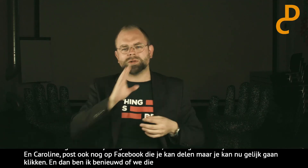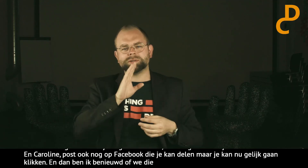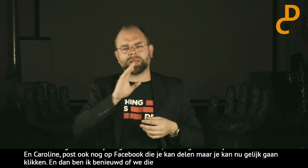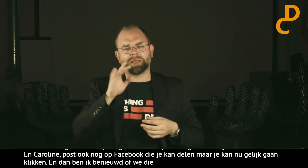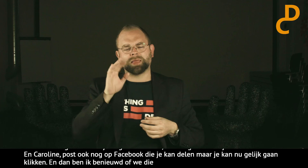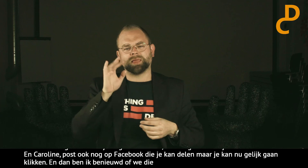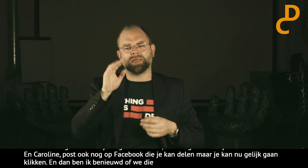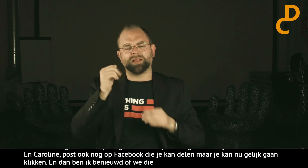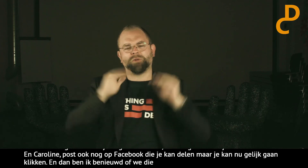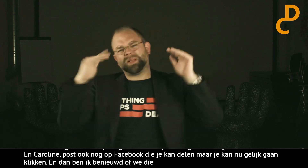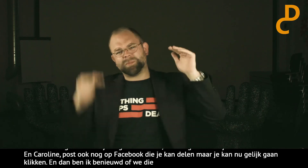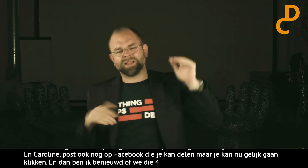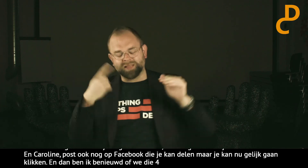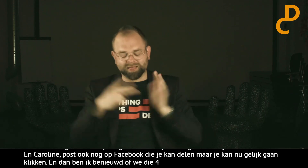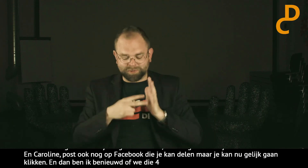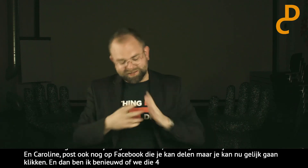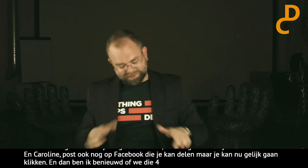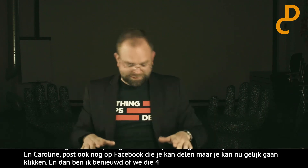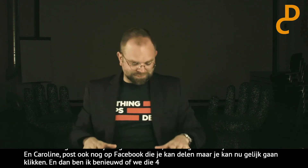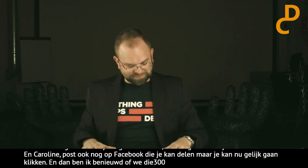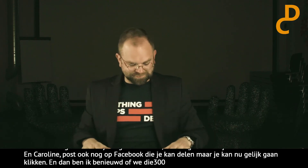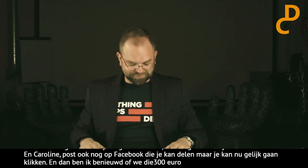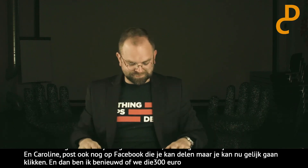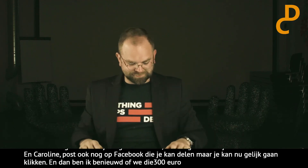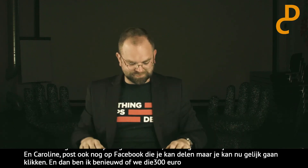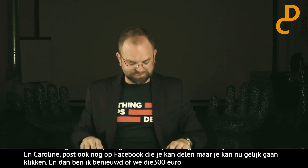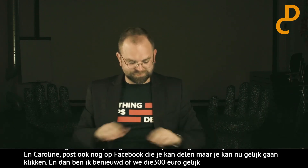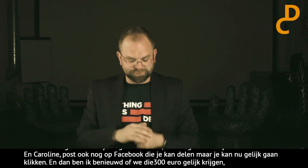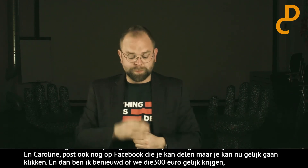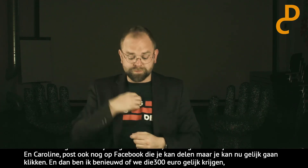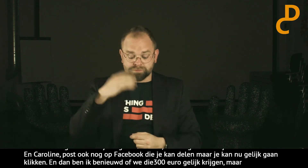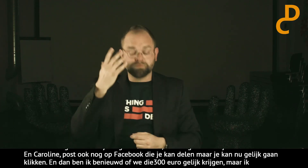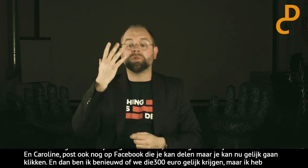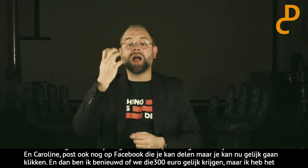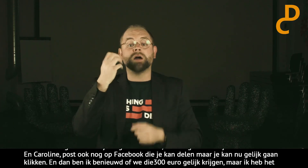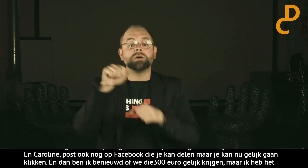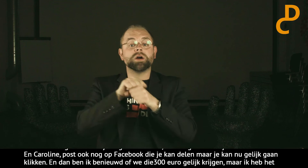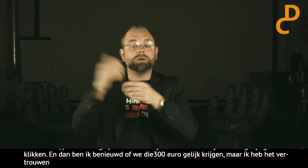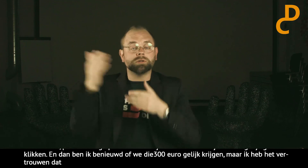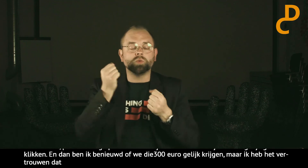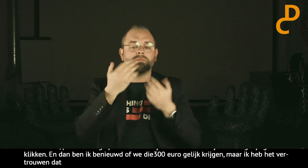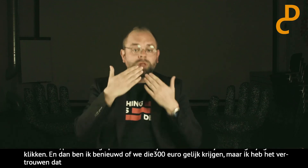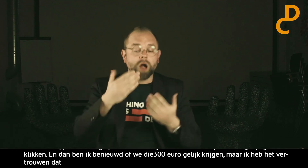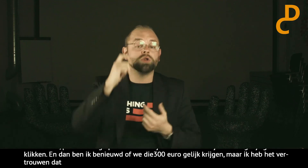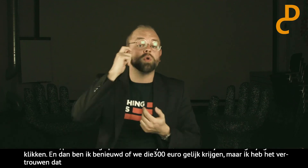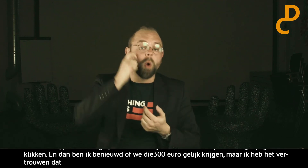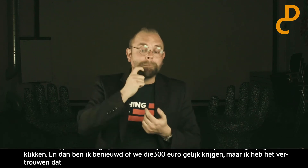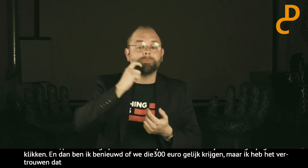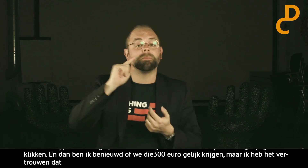Maar ik heb zelf het vertrouwen dat ik eigenlijk minder binnen ga halen dan Bert. De gasten wil ik graag